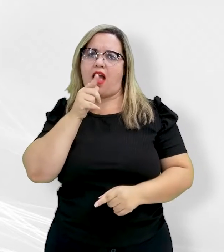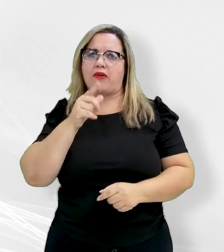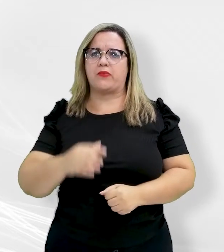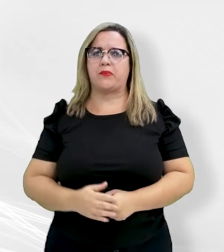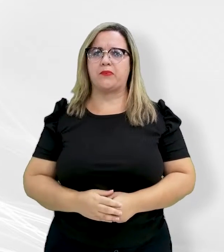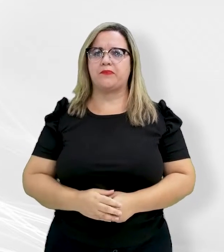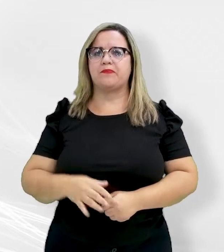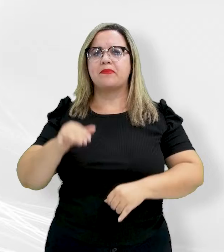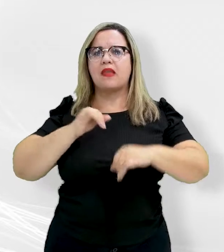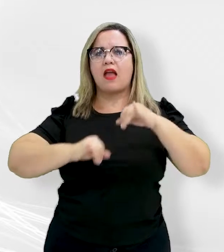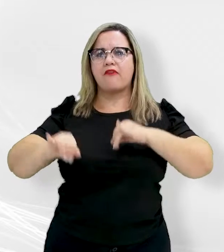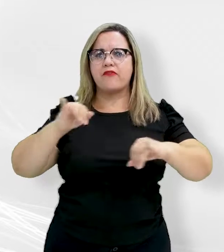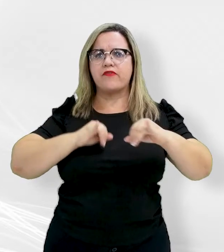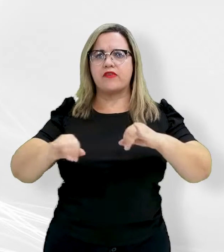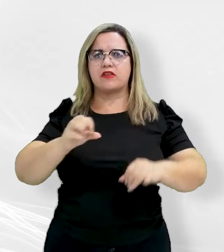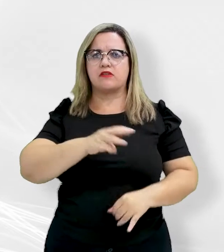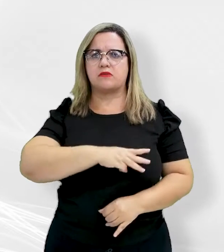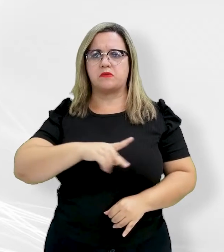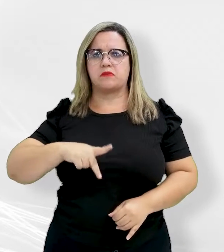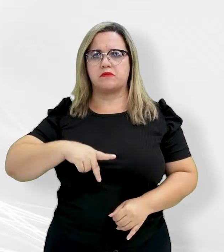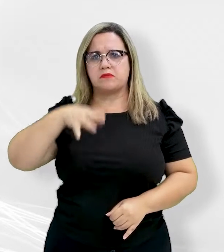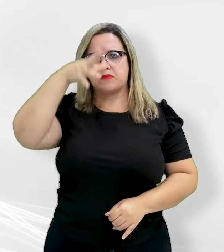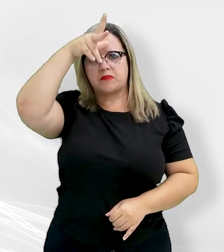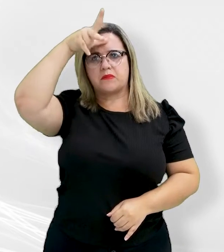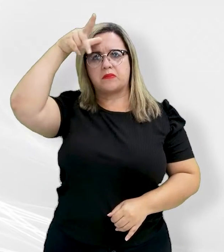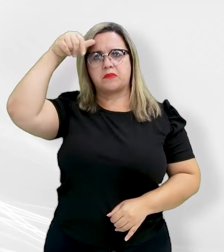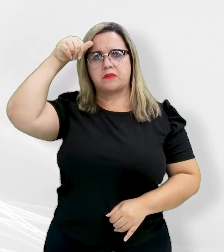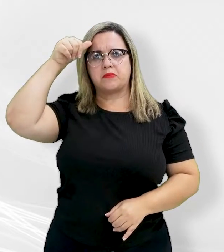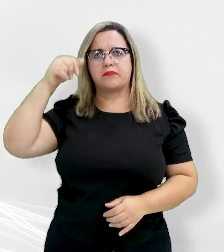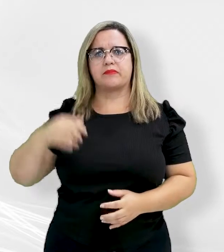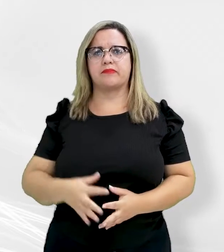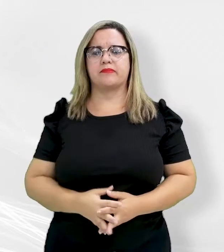Esse foi um conteúdo do Ministério Público do Estado de Mato Grosso.